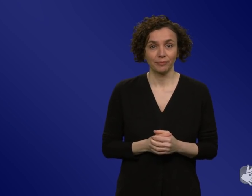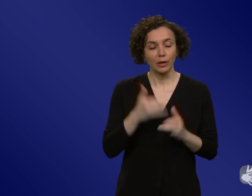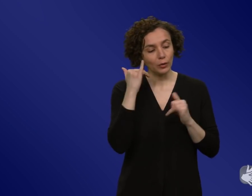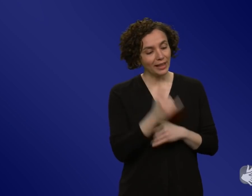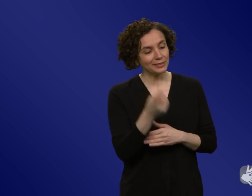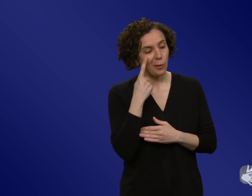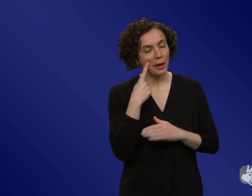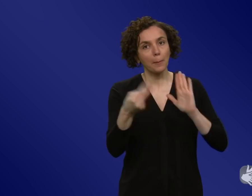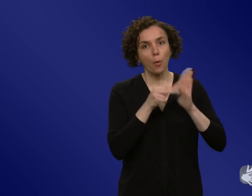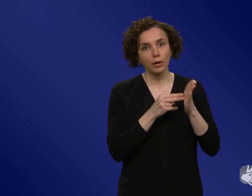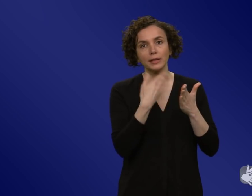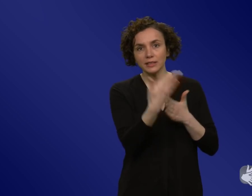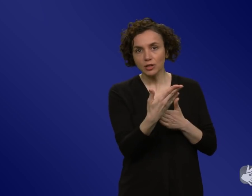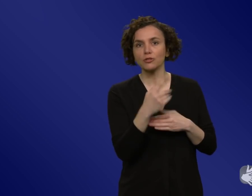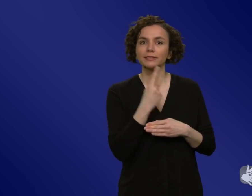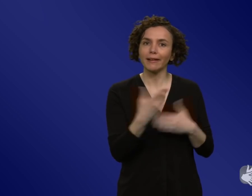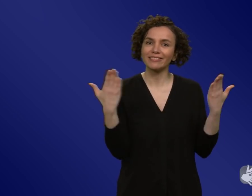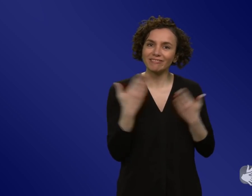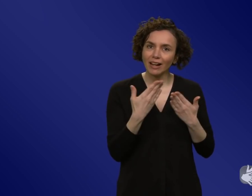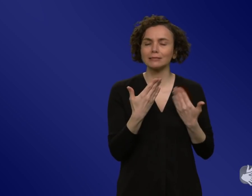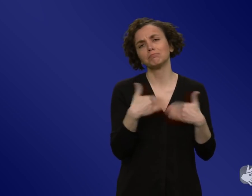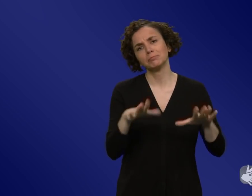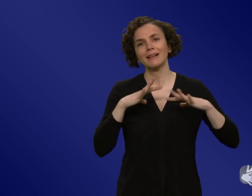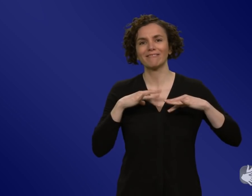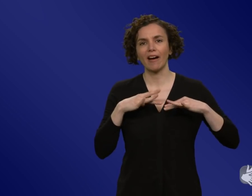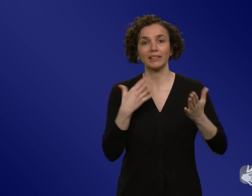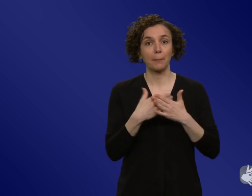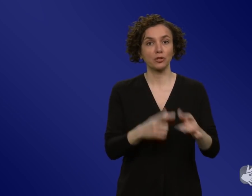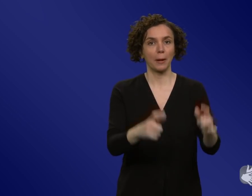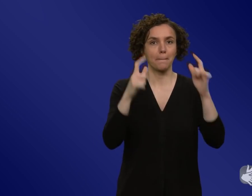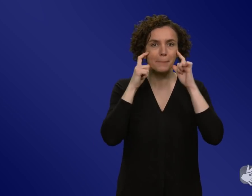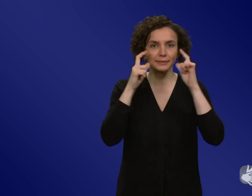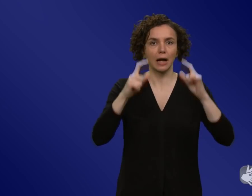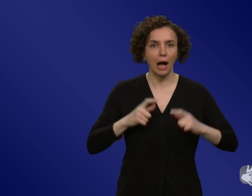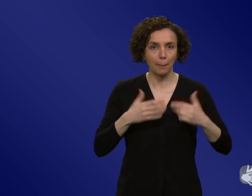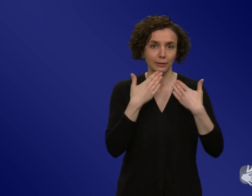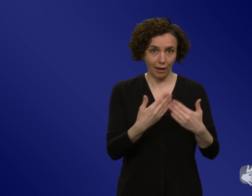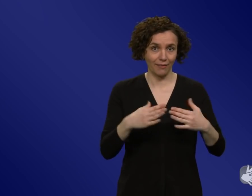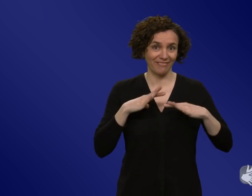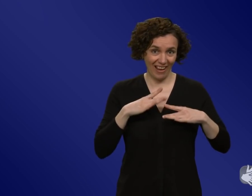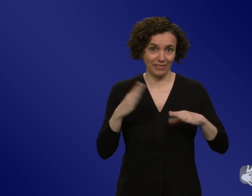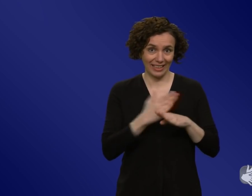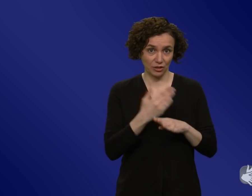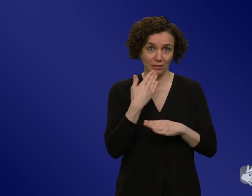Maskentragen. Haben Sie da schon Hinweise, was das für Auswirkungen hat, ob trotzdem jetzt nochmal ein freiwilliges Schutzverhalten so